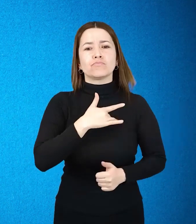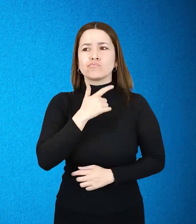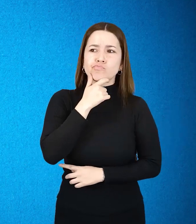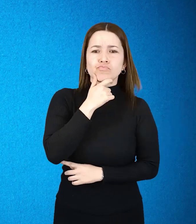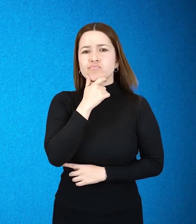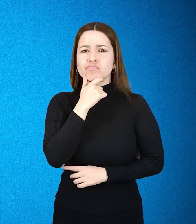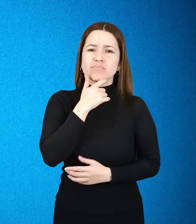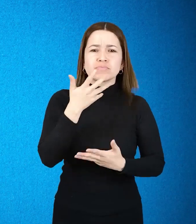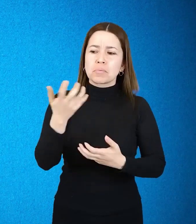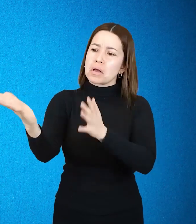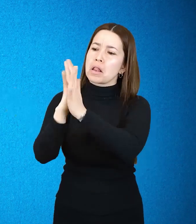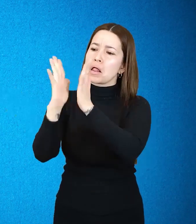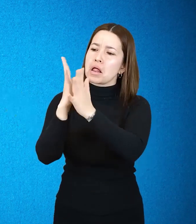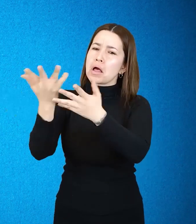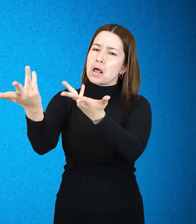libremente.